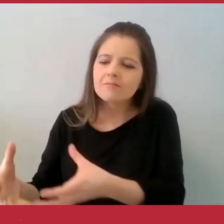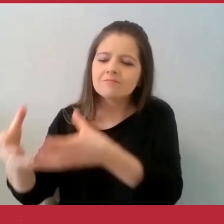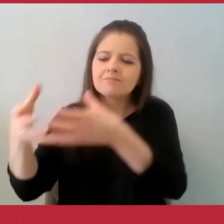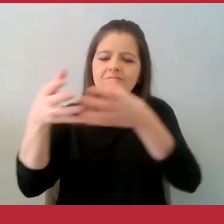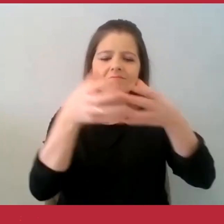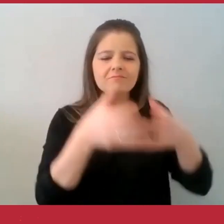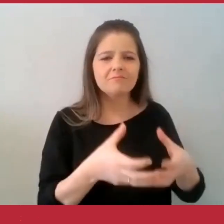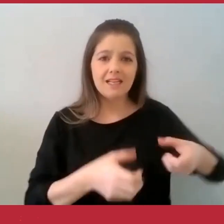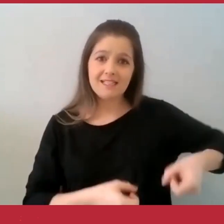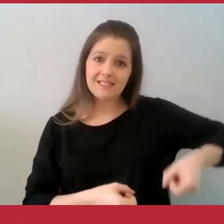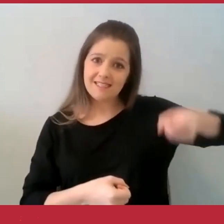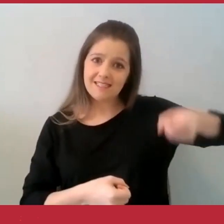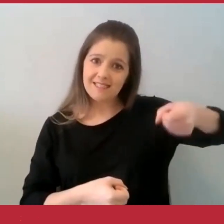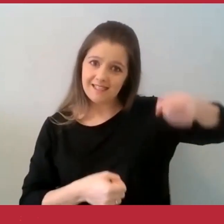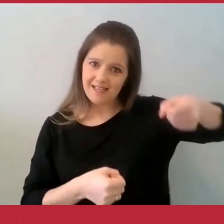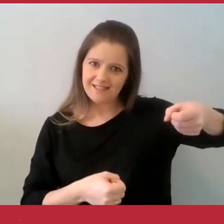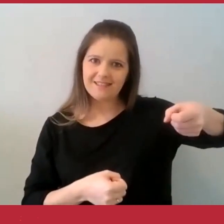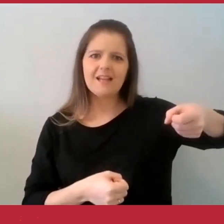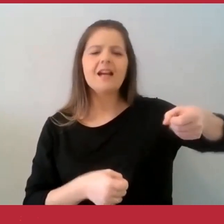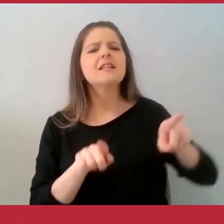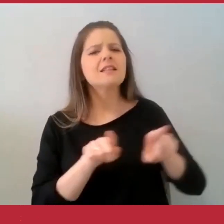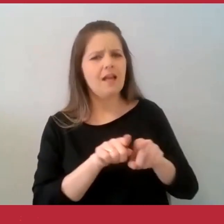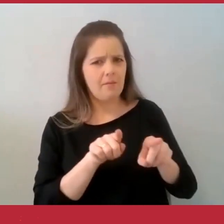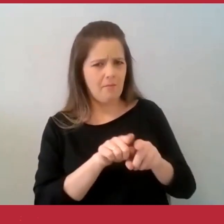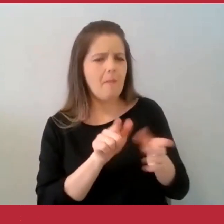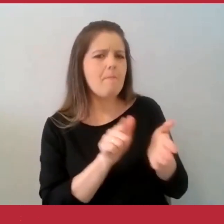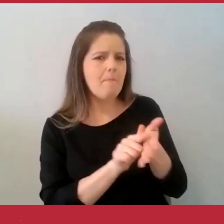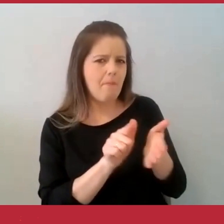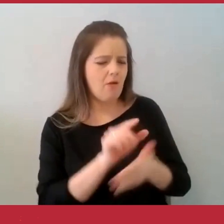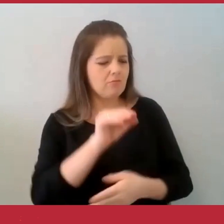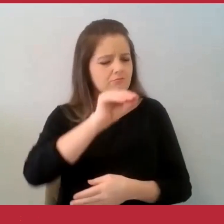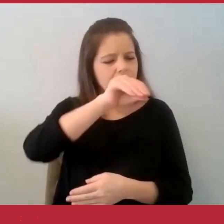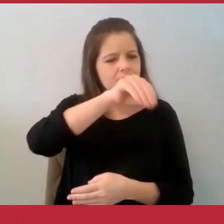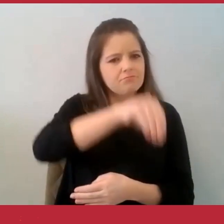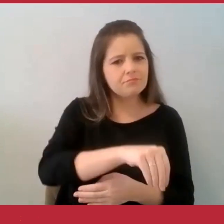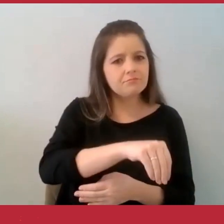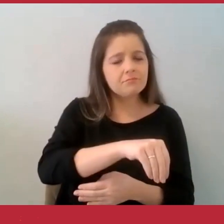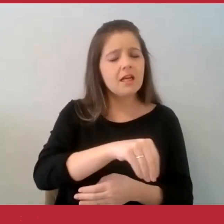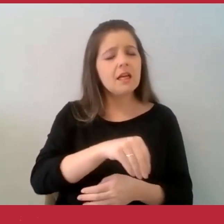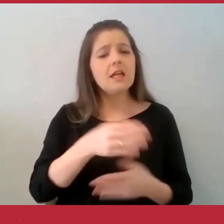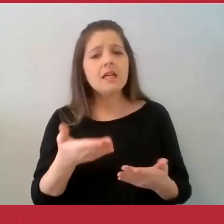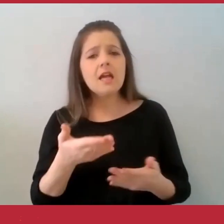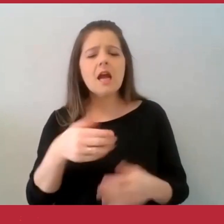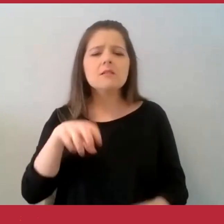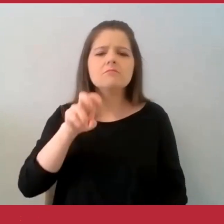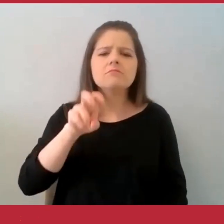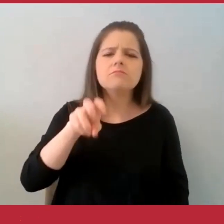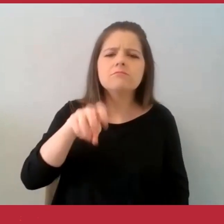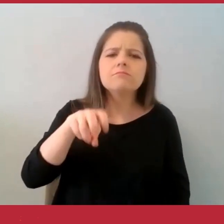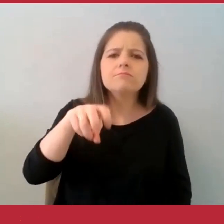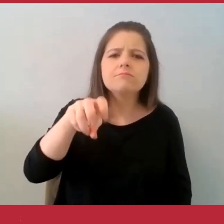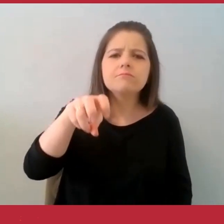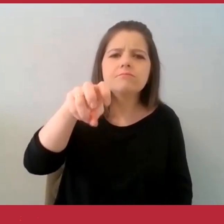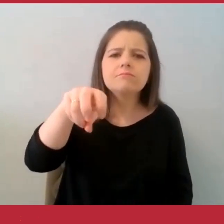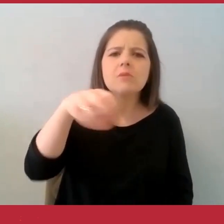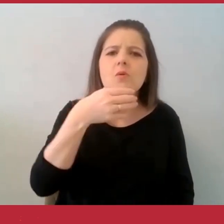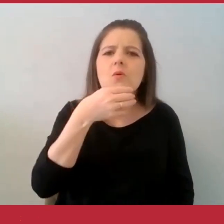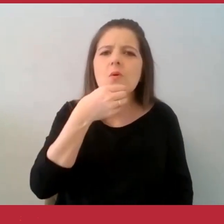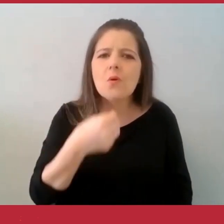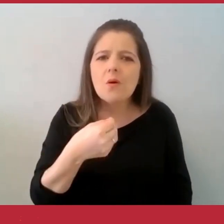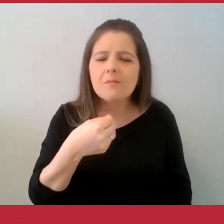também e decidiu levar até um senhor que vivia lá no fim da rua, o seu Gaspar.